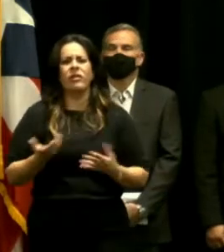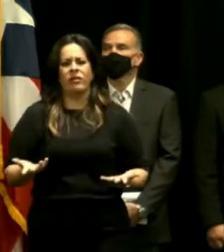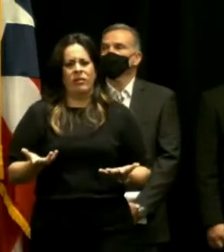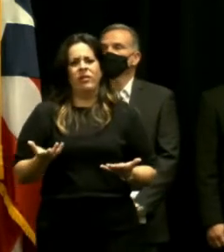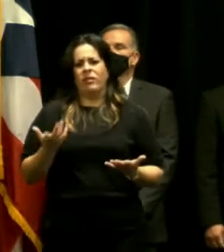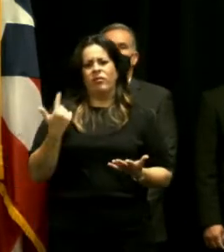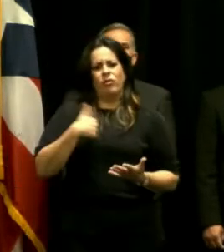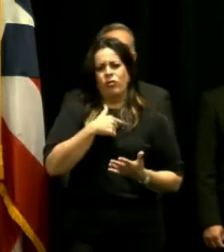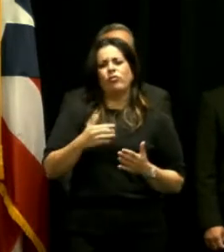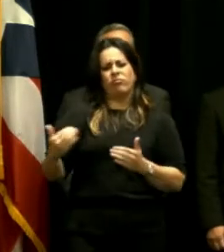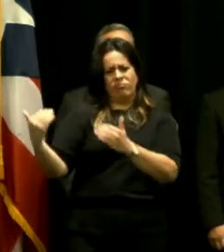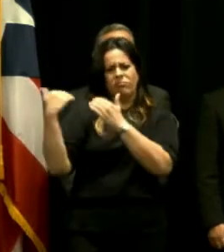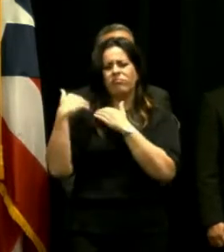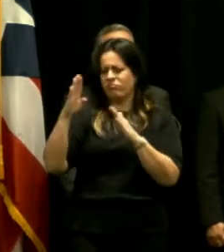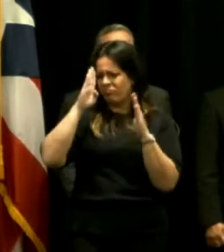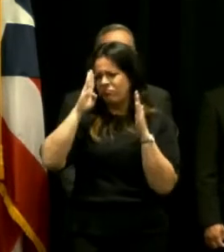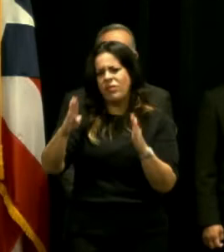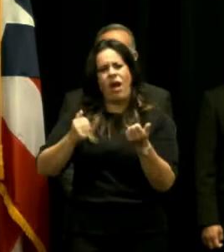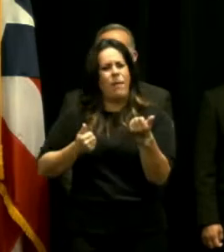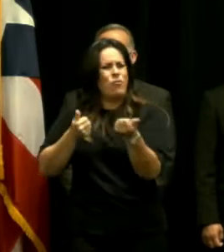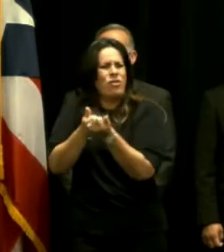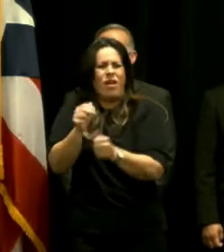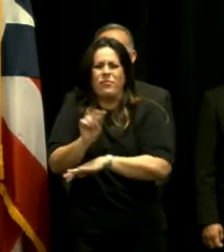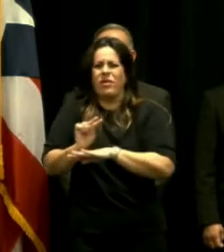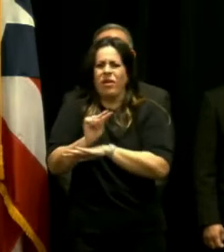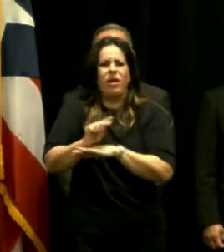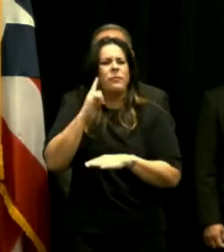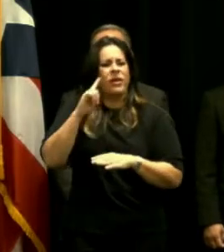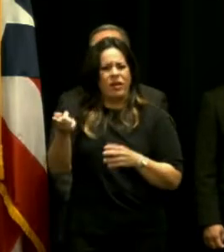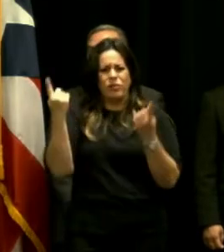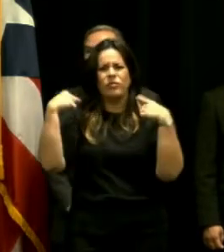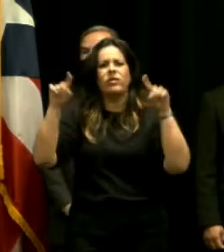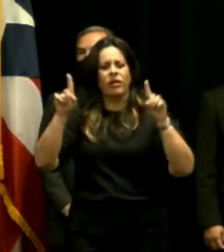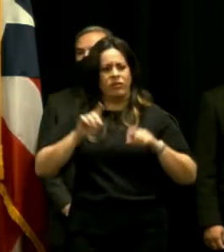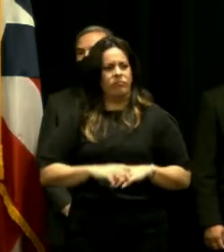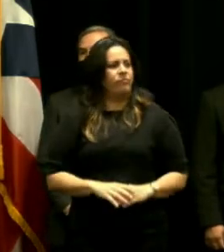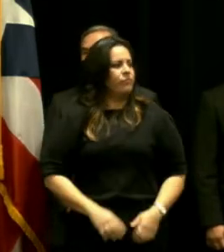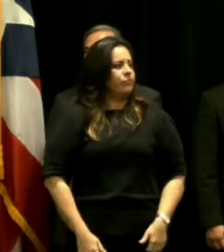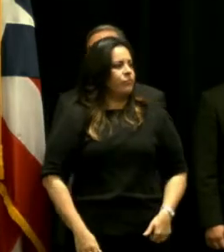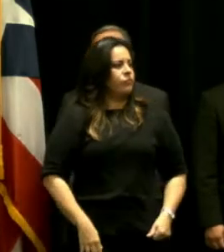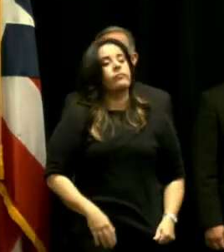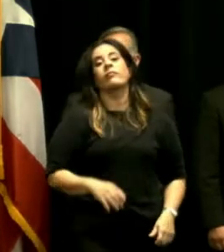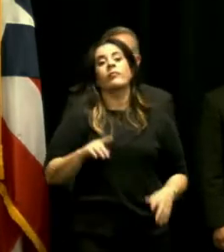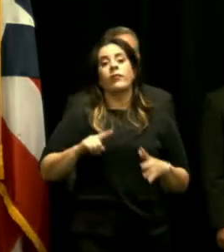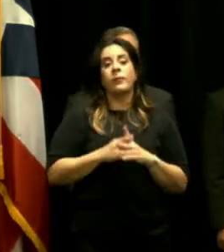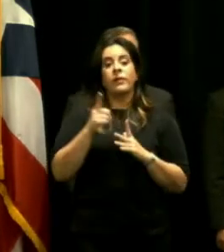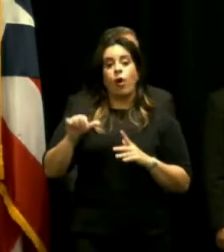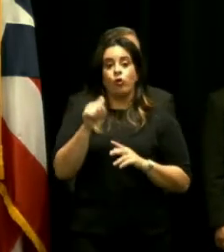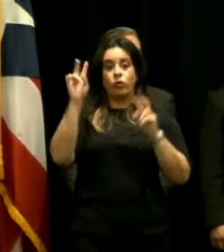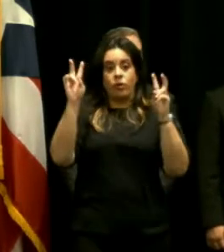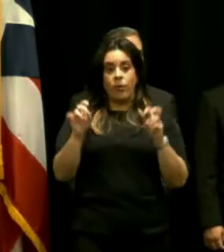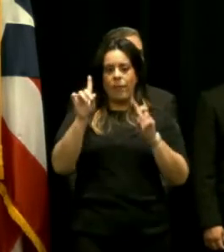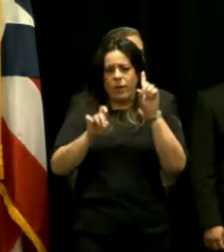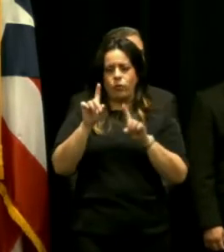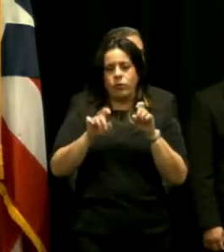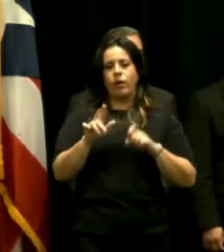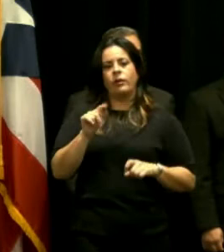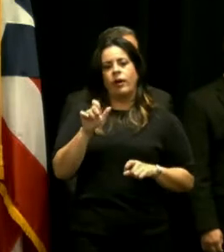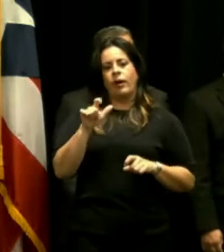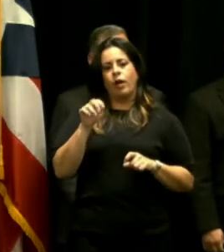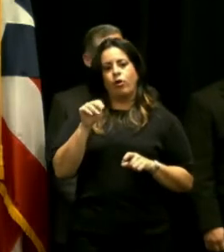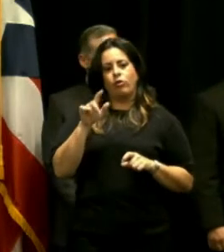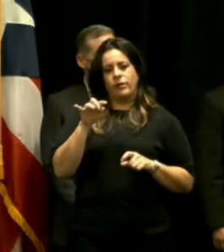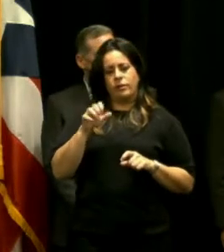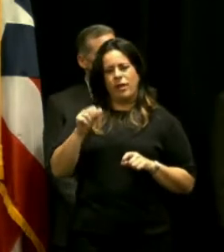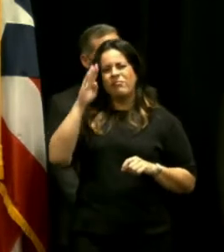nosotros nos vamos a ocupar de apoyar a Vieques para que esto se haga realidad comenzamos la ronda de preguntas de otros temas con tu noticia saludo